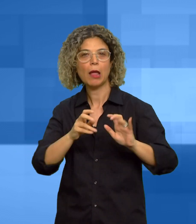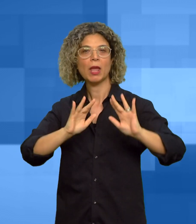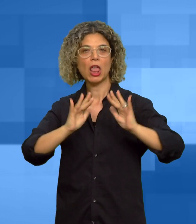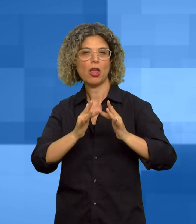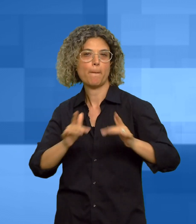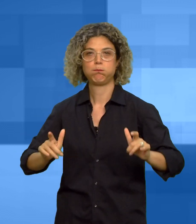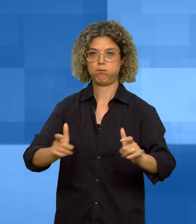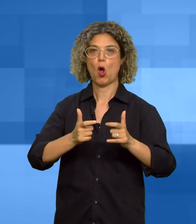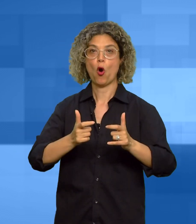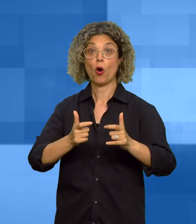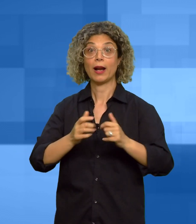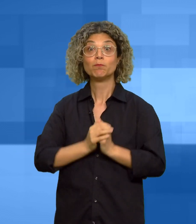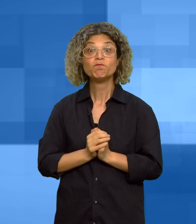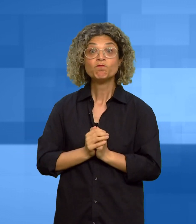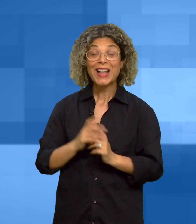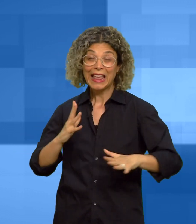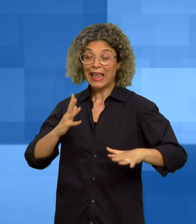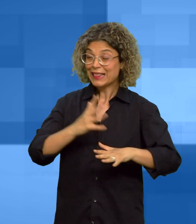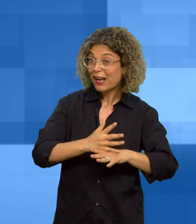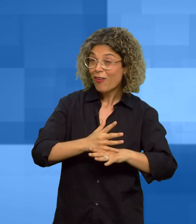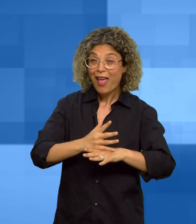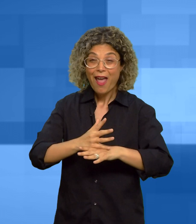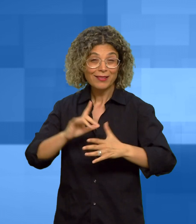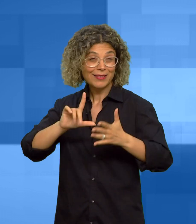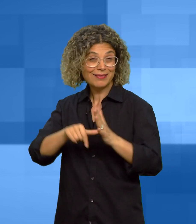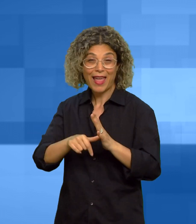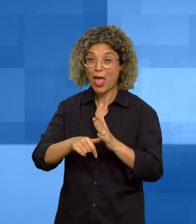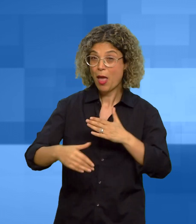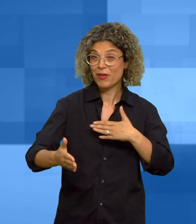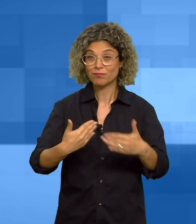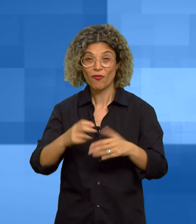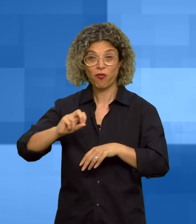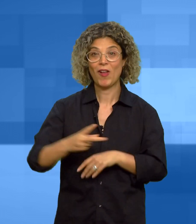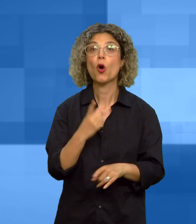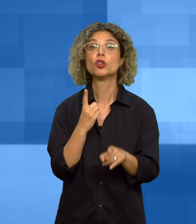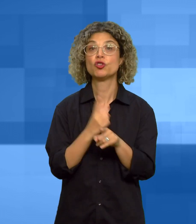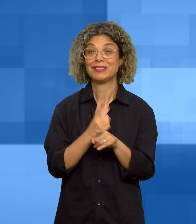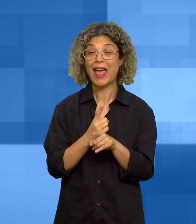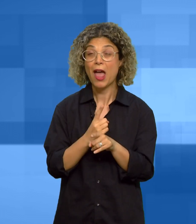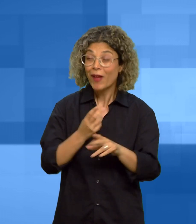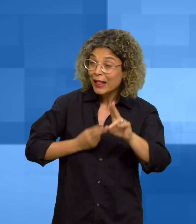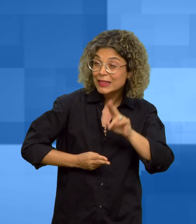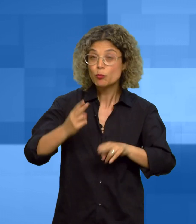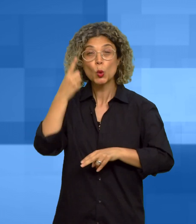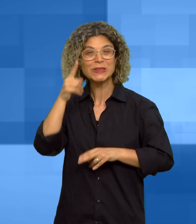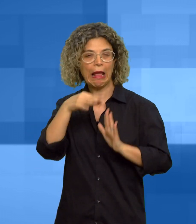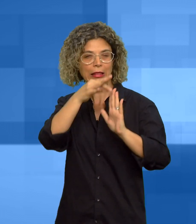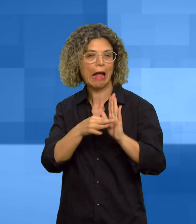informatici. I tempi di risposta sono molto importanti, soprattutto quando ci sono dati